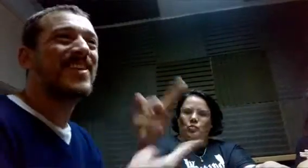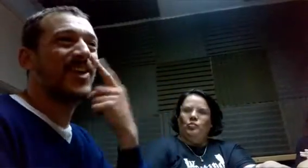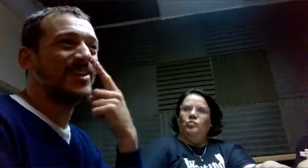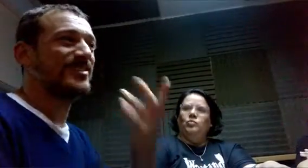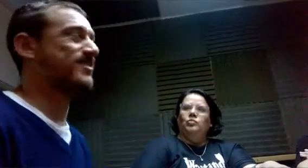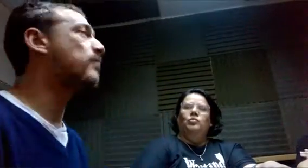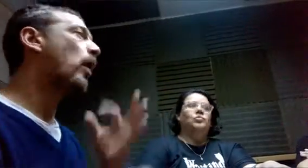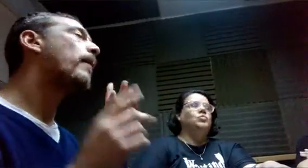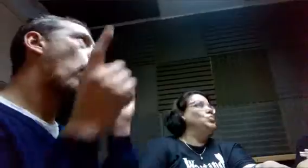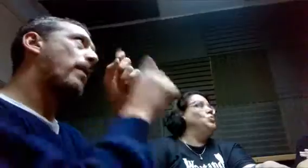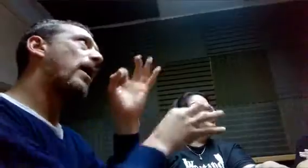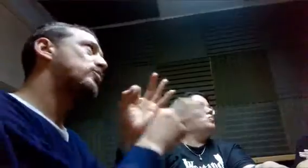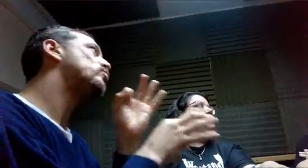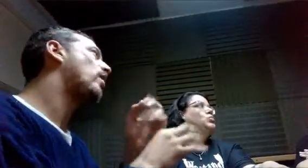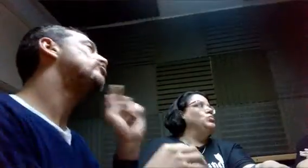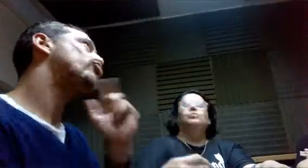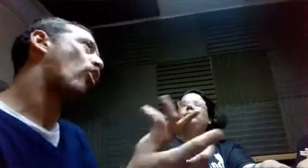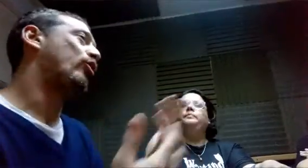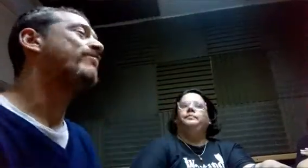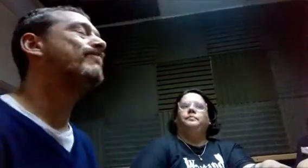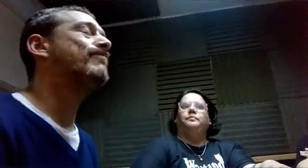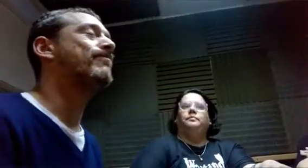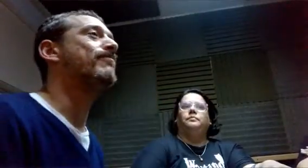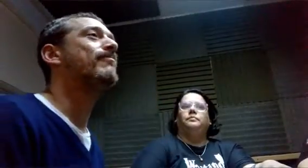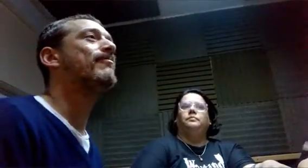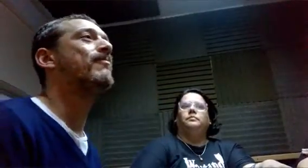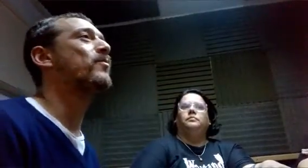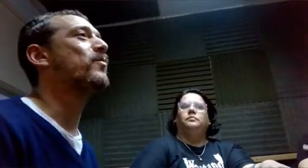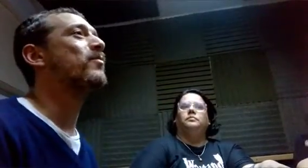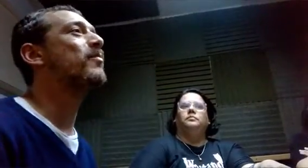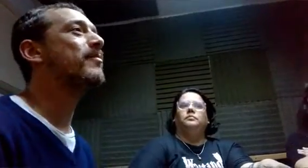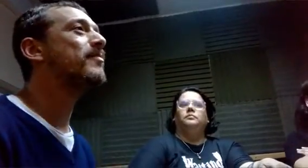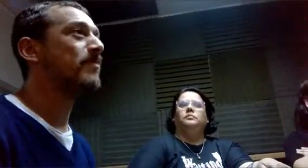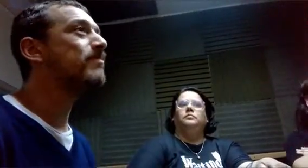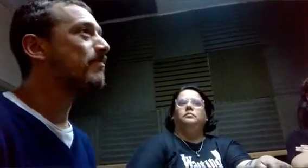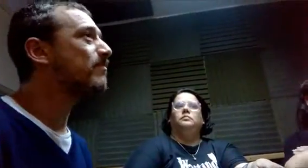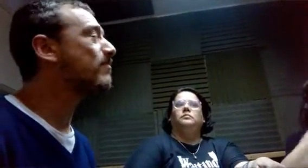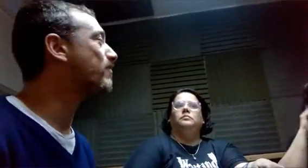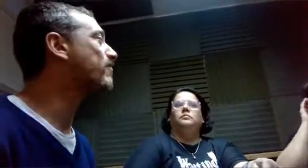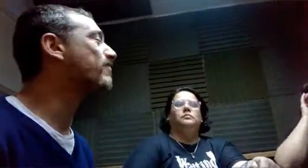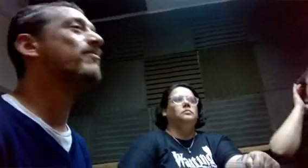conocemos y compartimos la misma experiencia. tuvieron también problemas con la escuela. Claro, tal cual, tal cual.